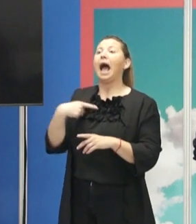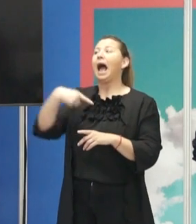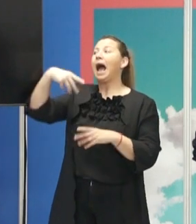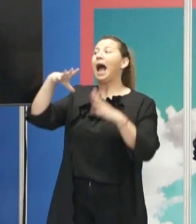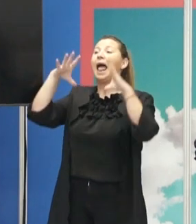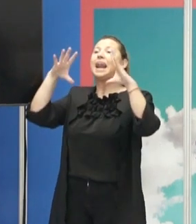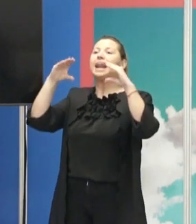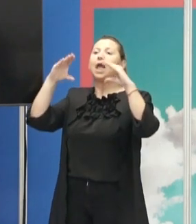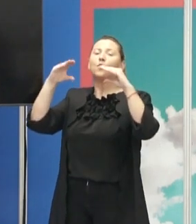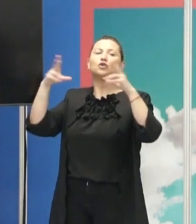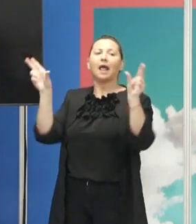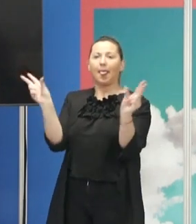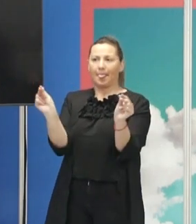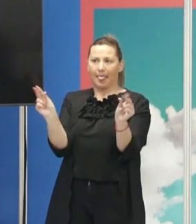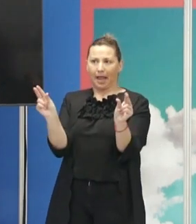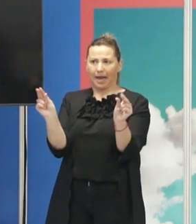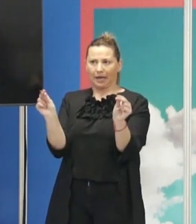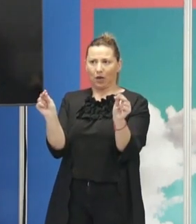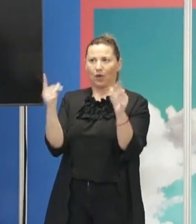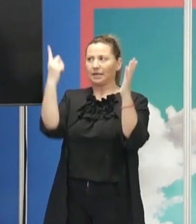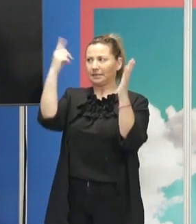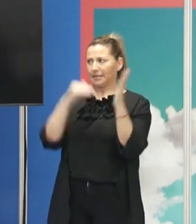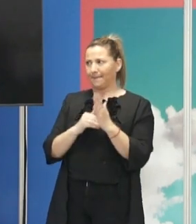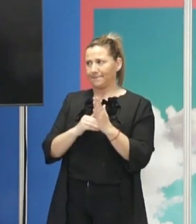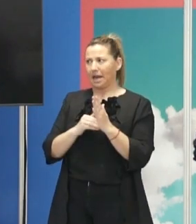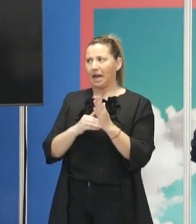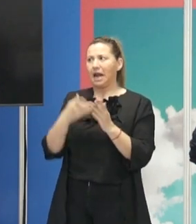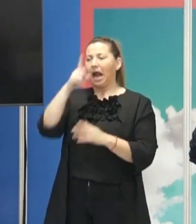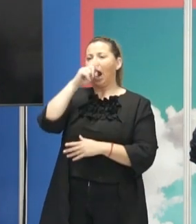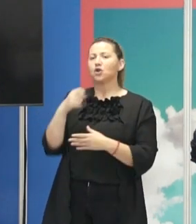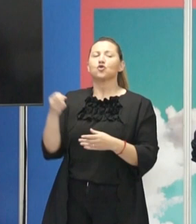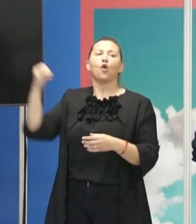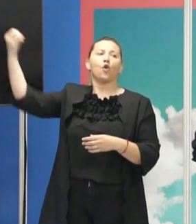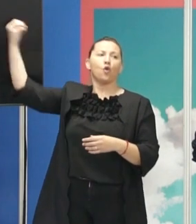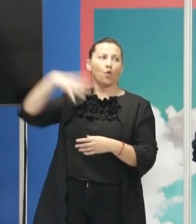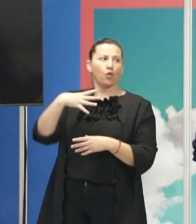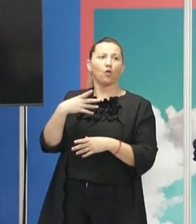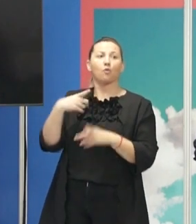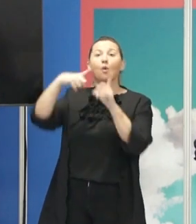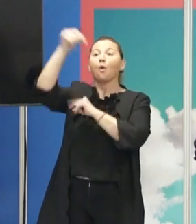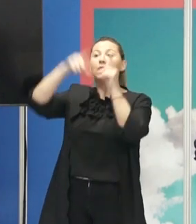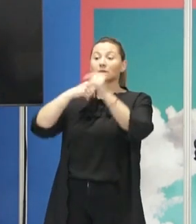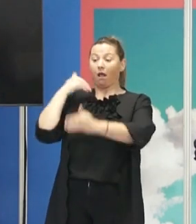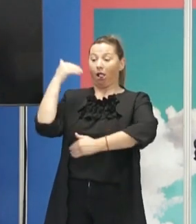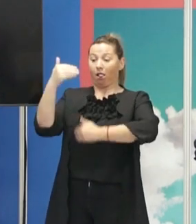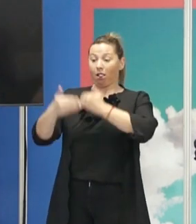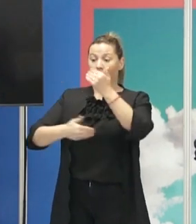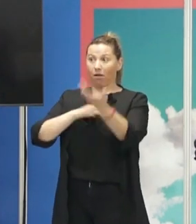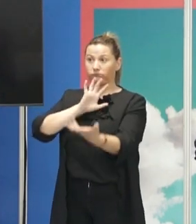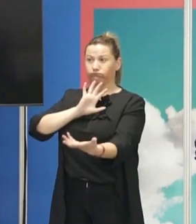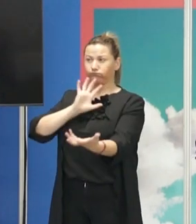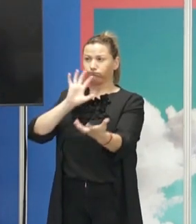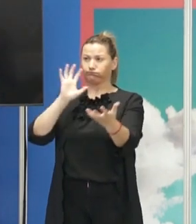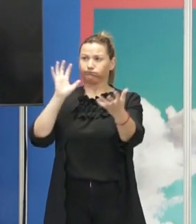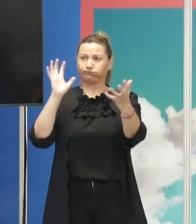que está justo a esa distancia 6.000 años luz. Y en el libro lo que se describe es cómo una estrella evoluciona hasta el punto, una estrella muy masiva,